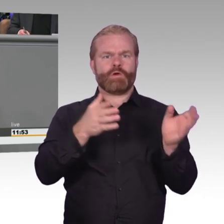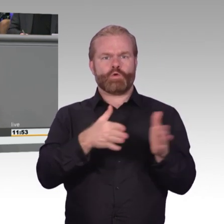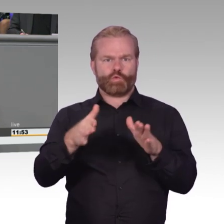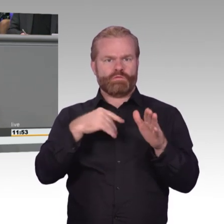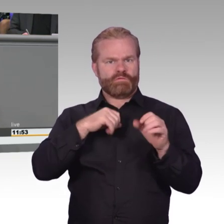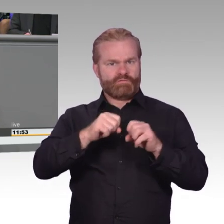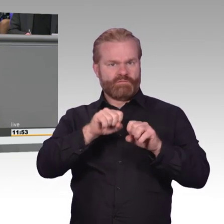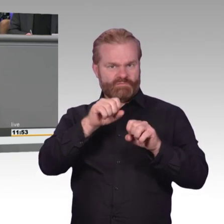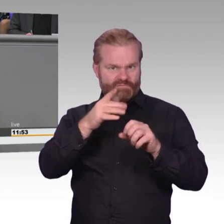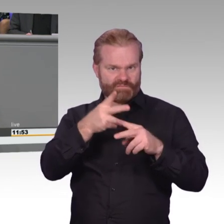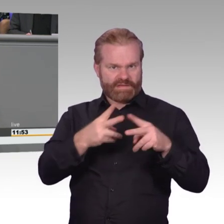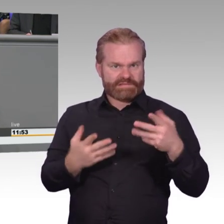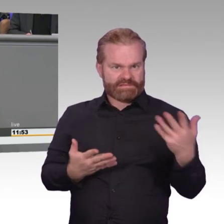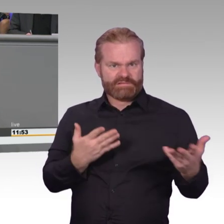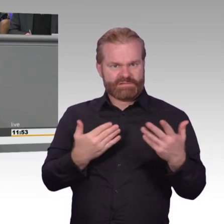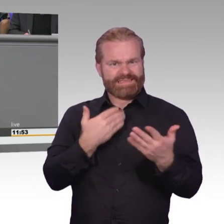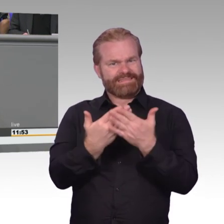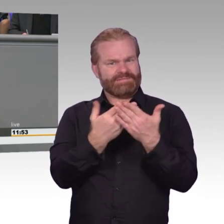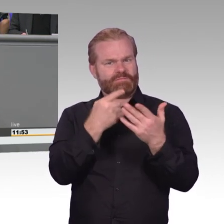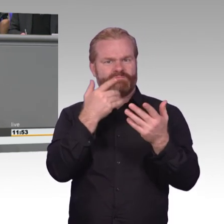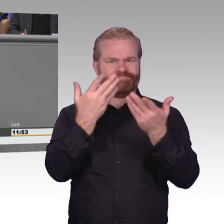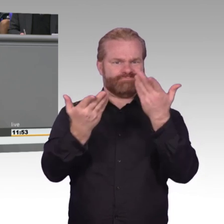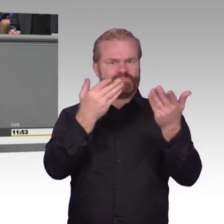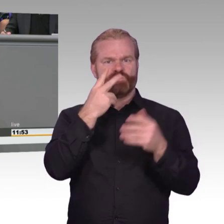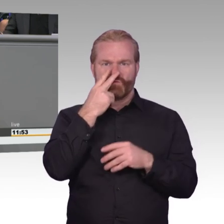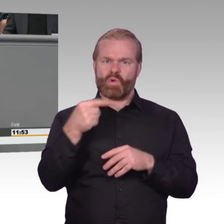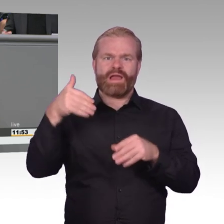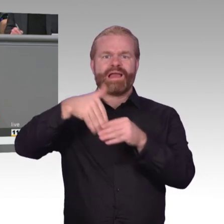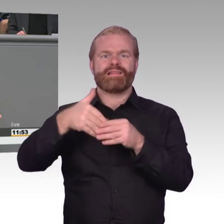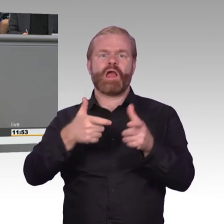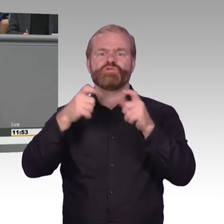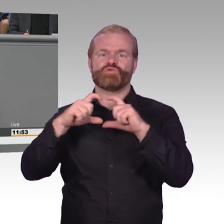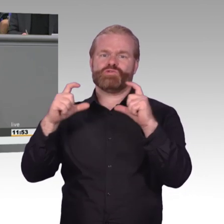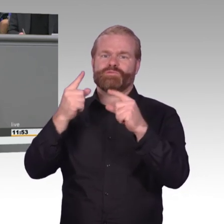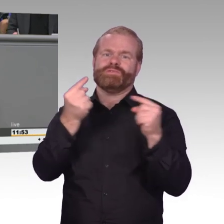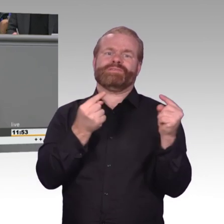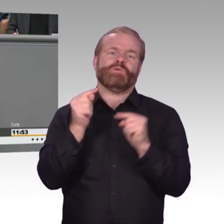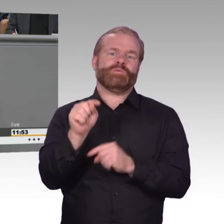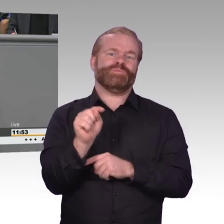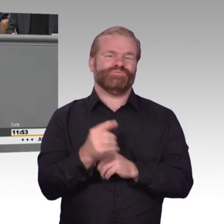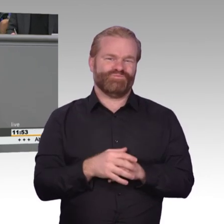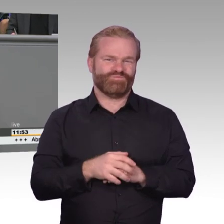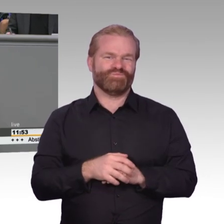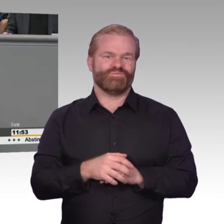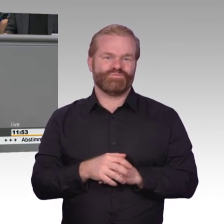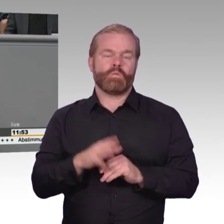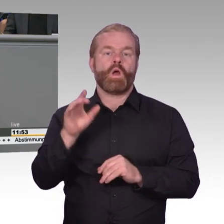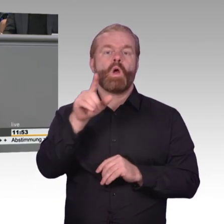verfolgt wird und die verschiedensten Tracker ein lückenloses Profil anlegen können, sei es nun für gezielt personalisierte Werbung zur